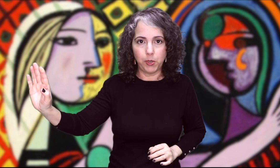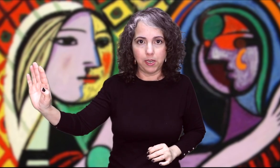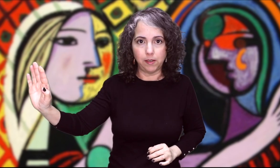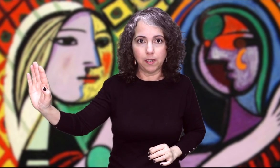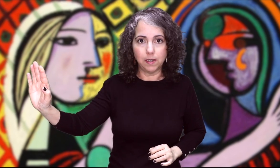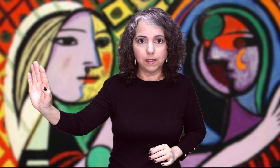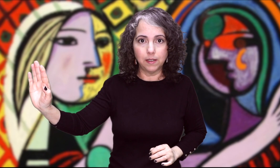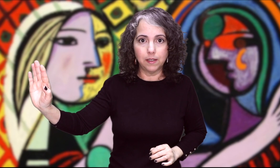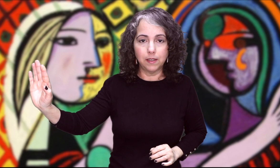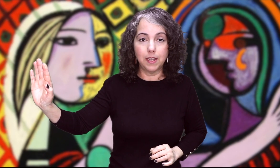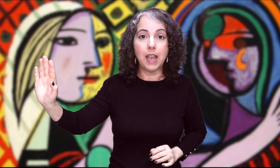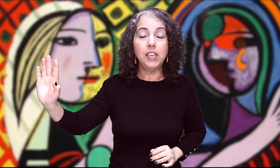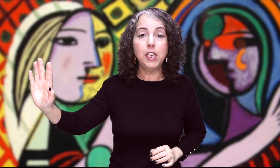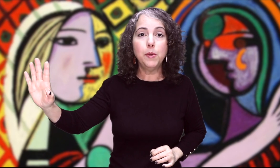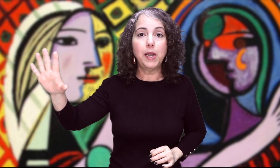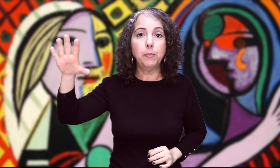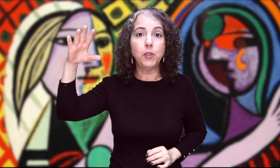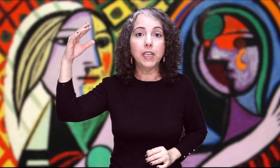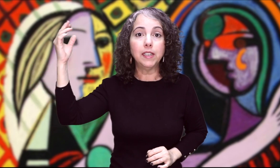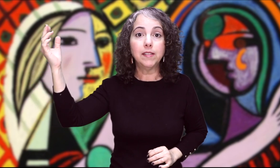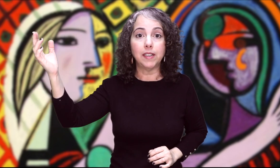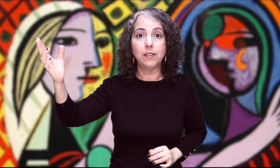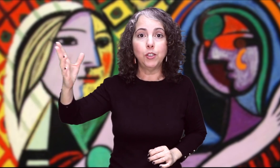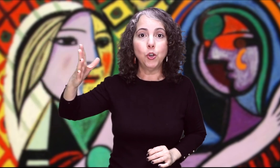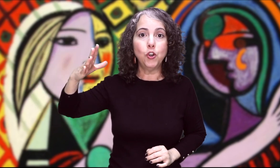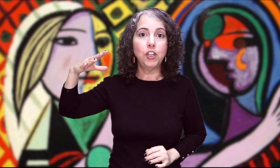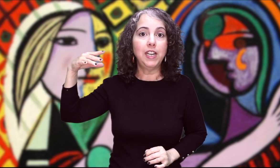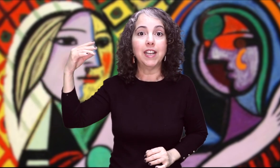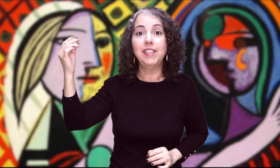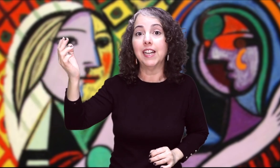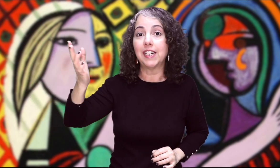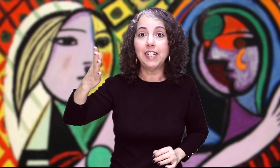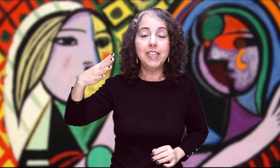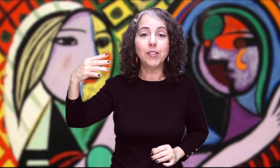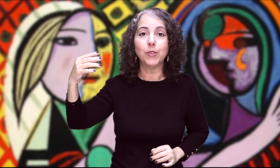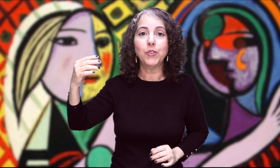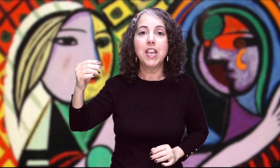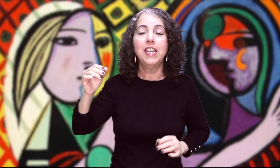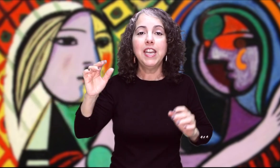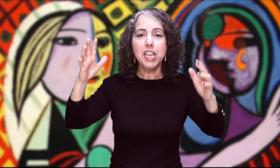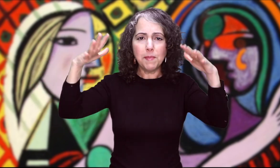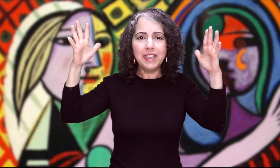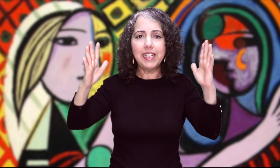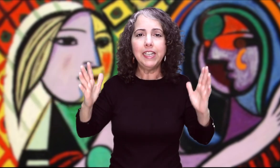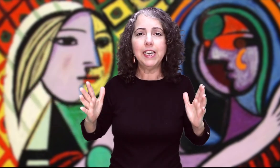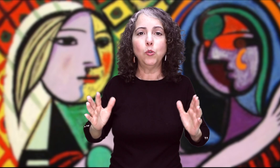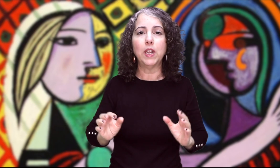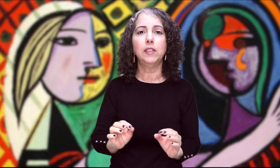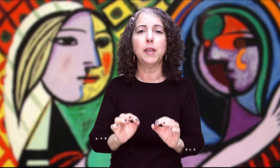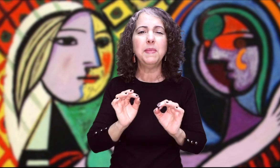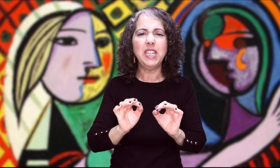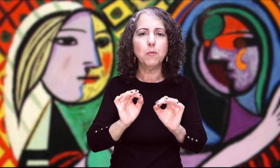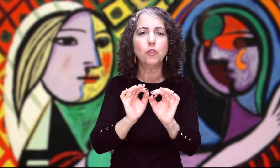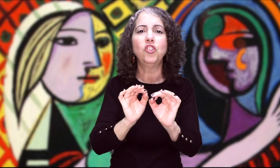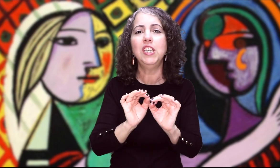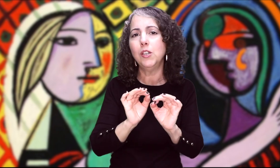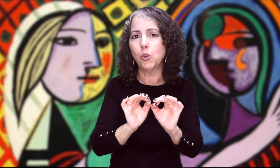belleza Allí iba, le ponían extensiones, le hacían rizos Y ella mantenía durante mínimo cinco